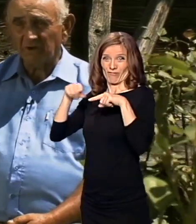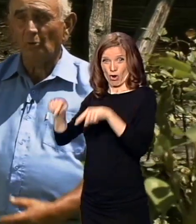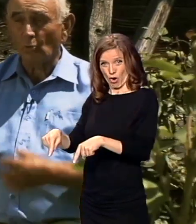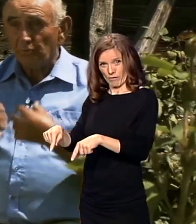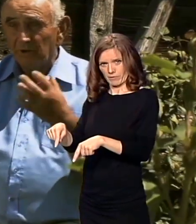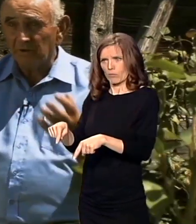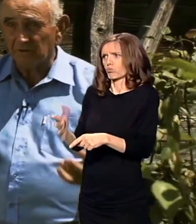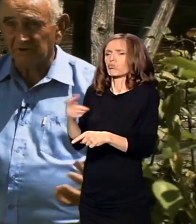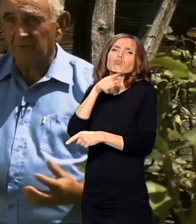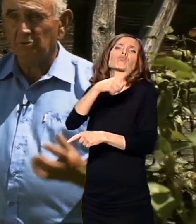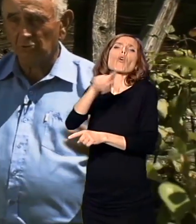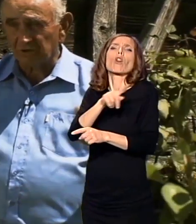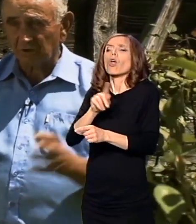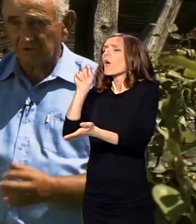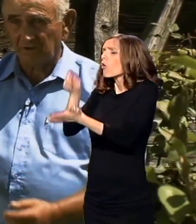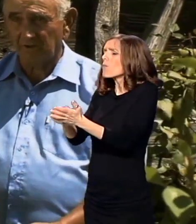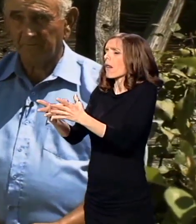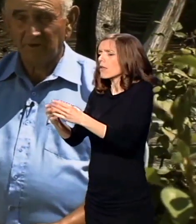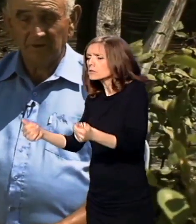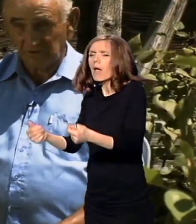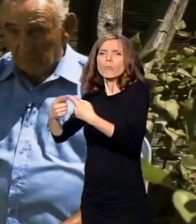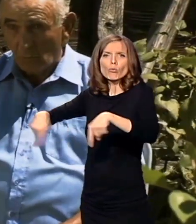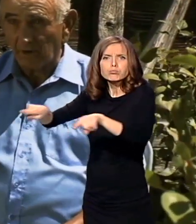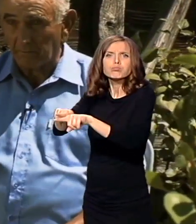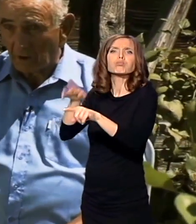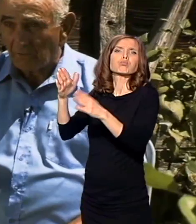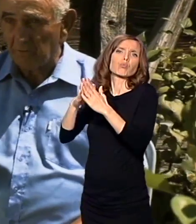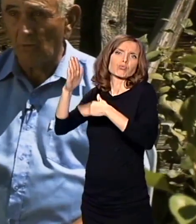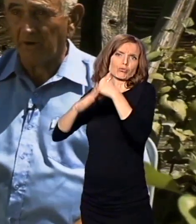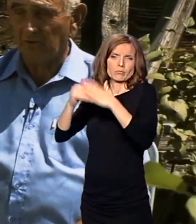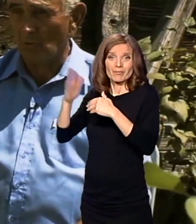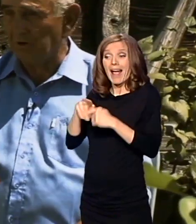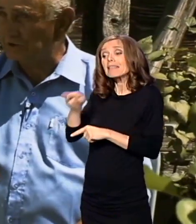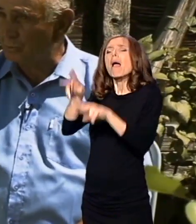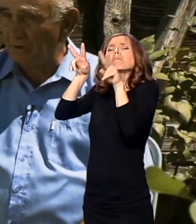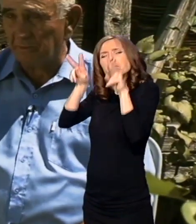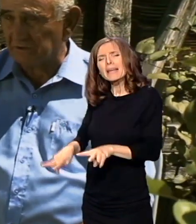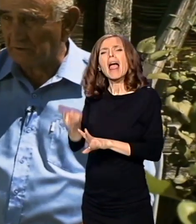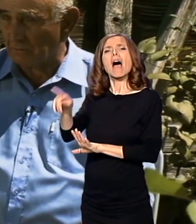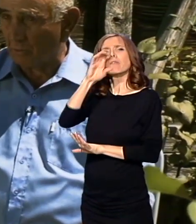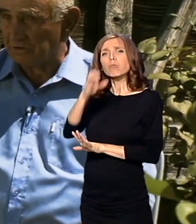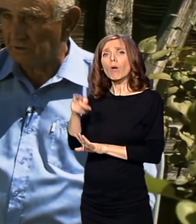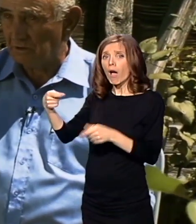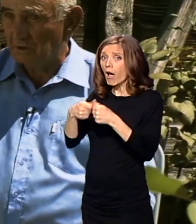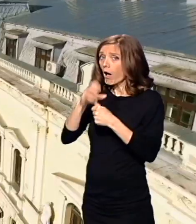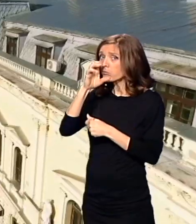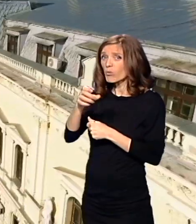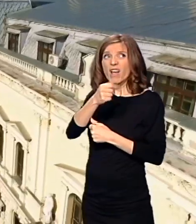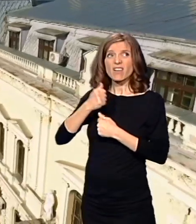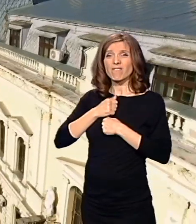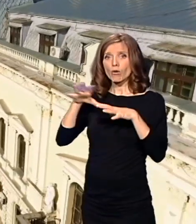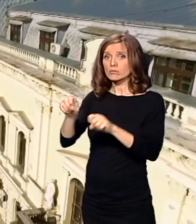Nepremešteni ni ukupili zemlju i tu se naseljili. Ti bugari, pravi bugari, oni nisu bili pristaljice bugarski.